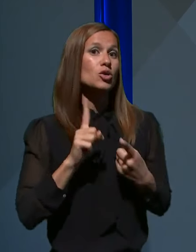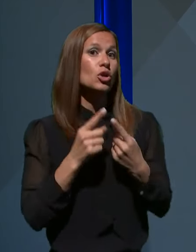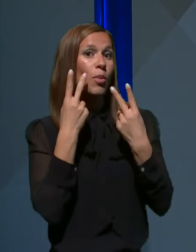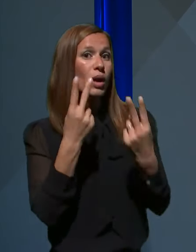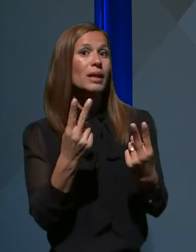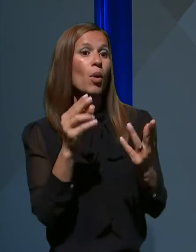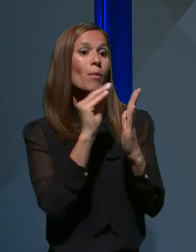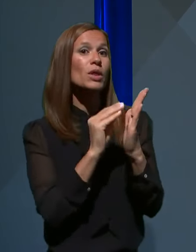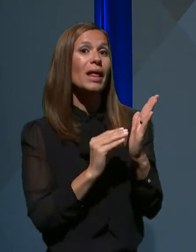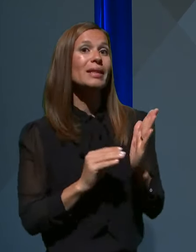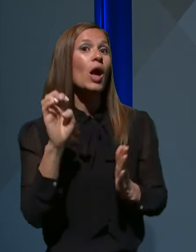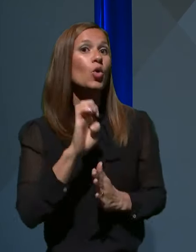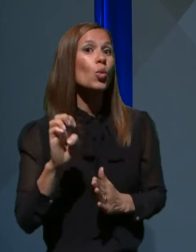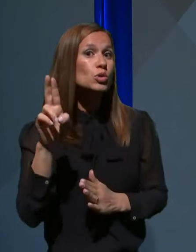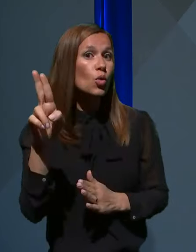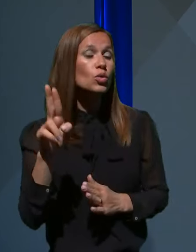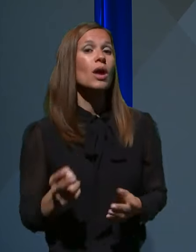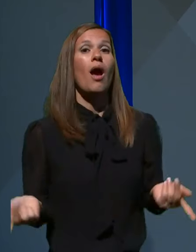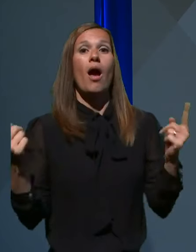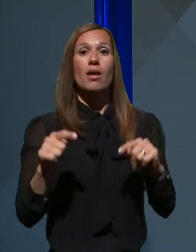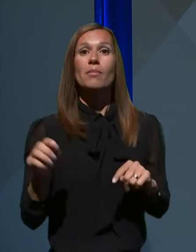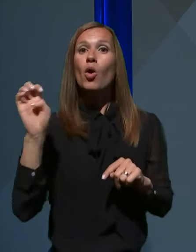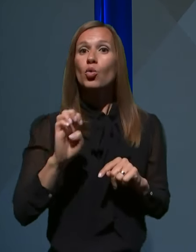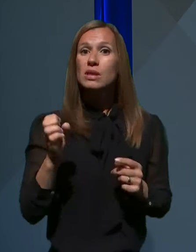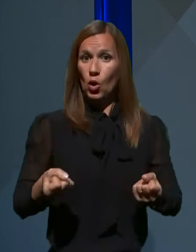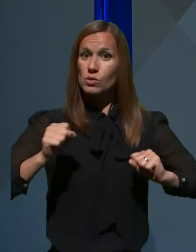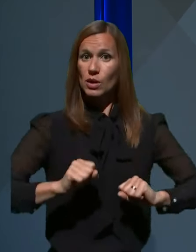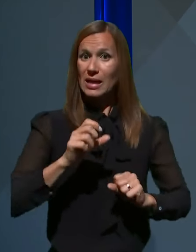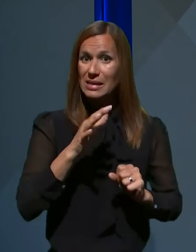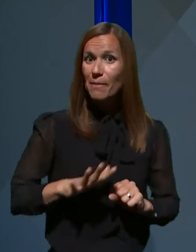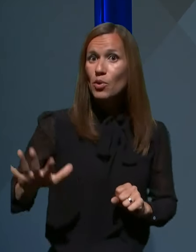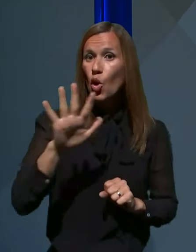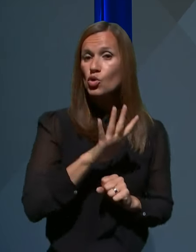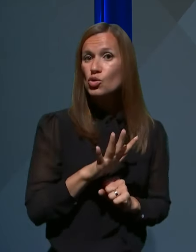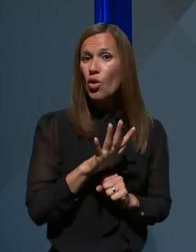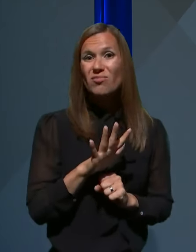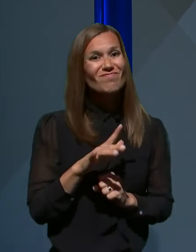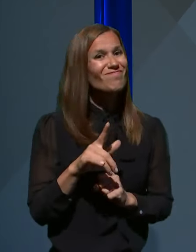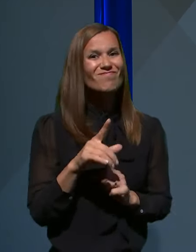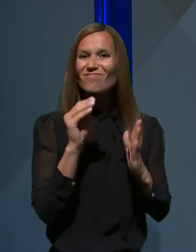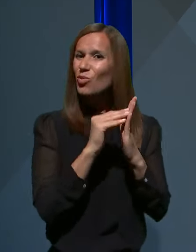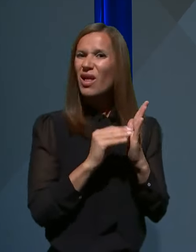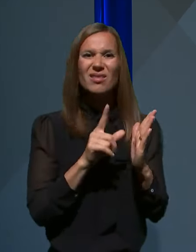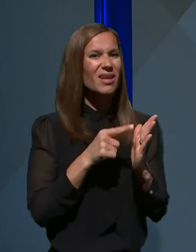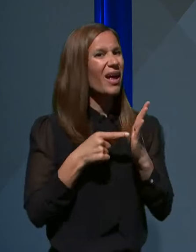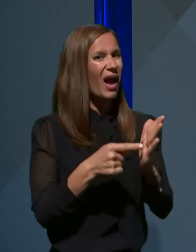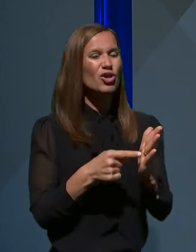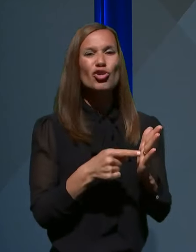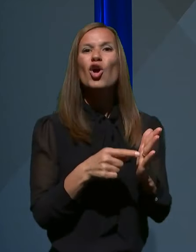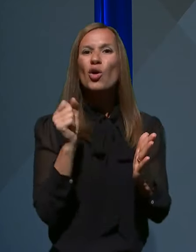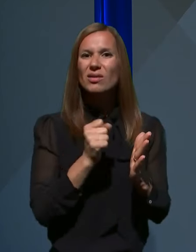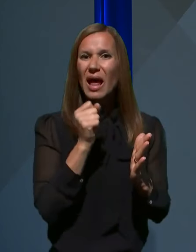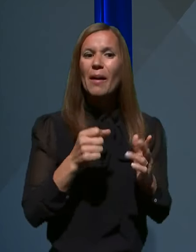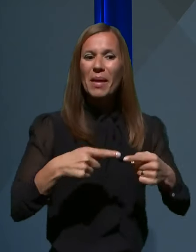Evropsko unijo ali Evropski gospodarski prostor, ti še ne pričajo, da bi epidemija dosegla vrhunec. Kako